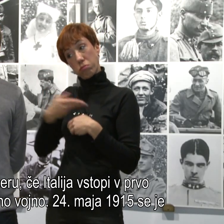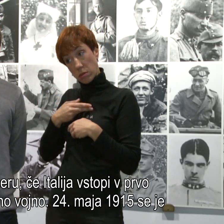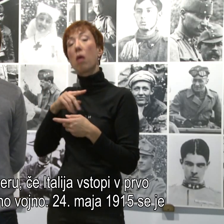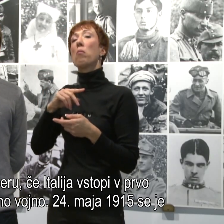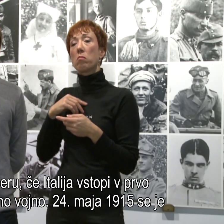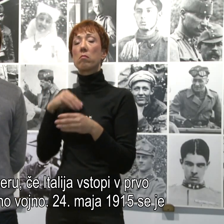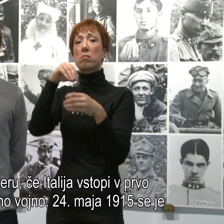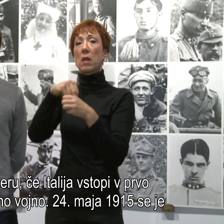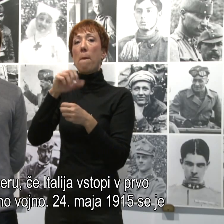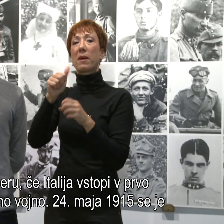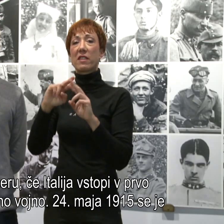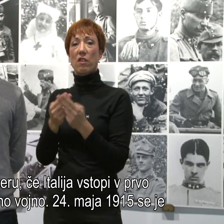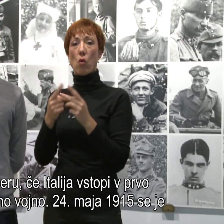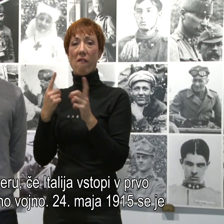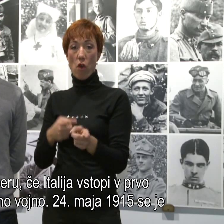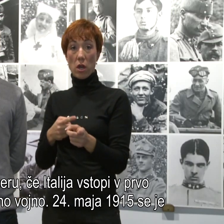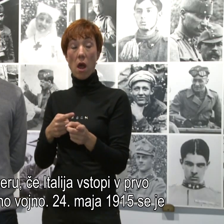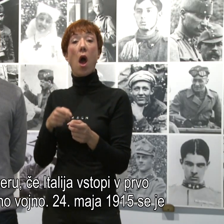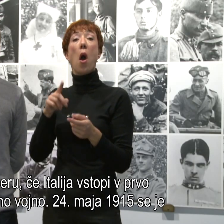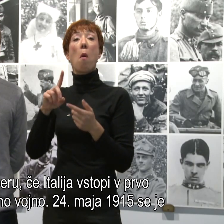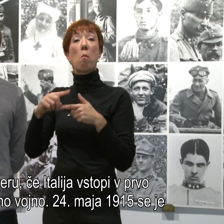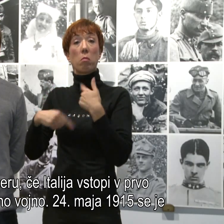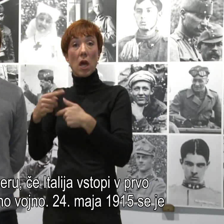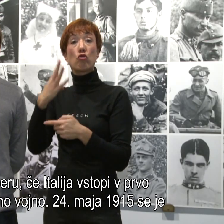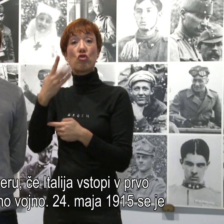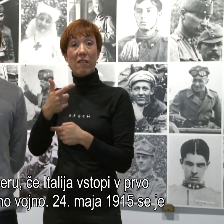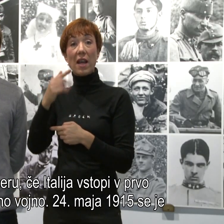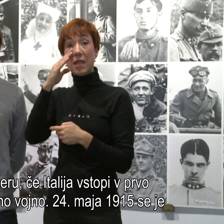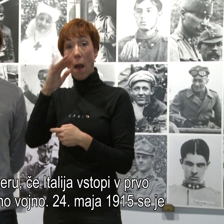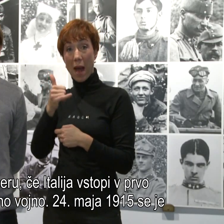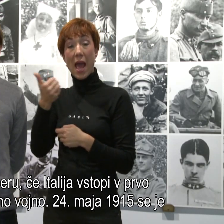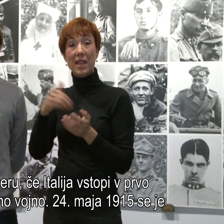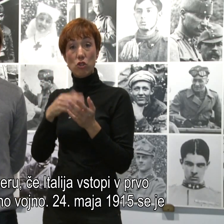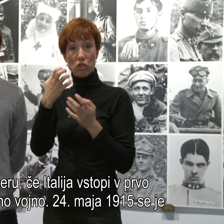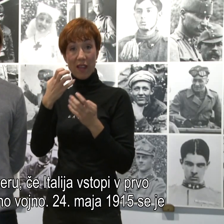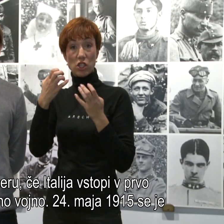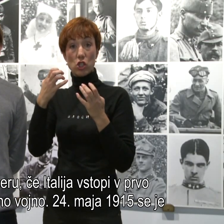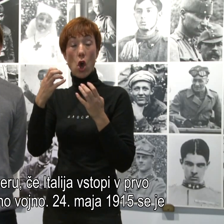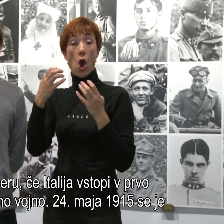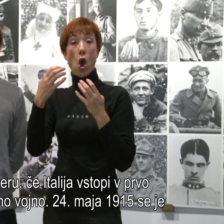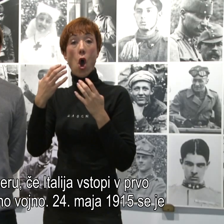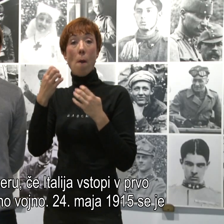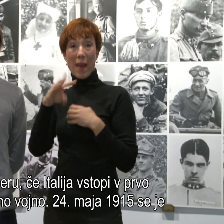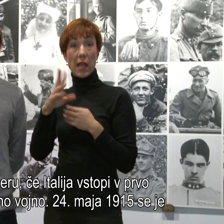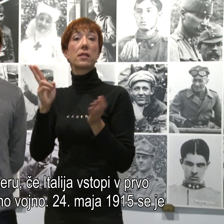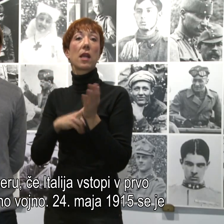To se je 24. maja leta 15 tudi zgodilo in odprla se je nova fronta,